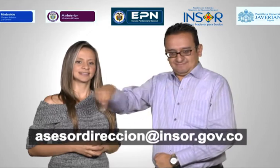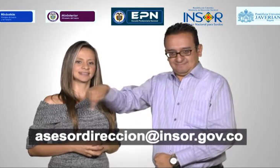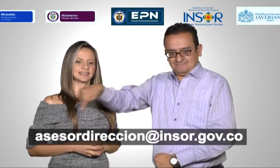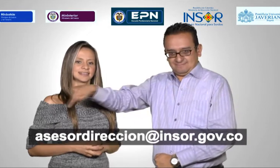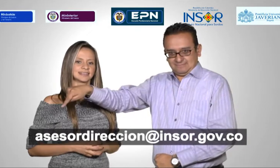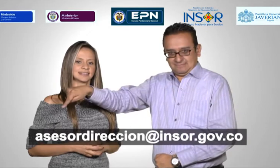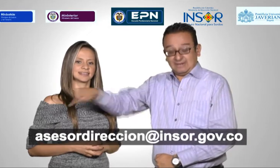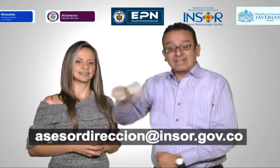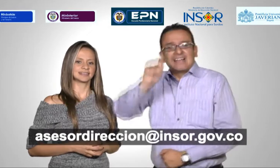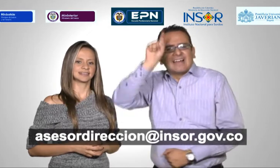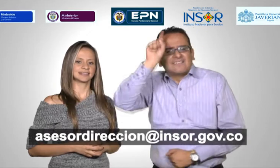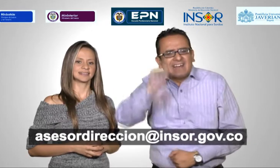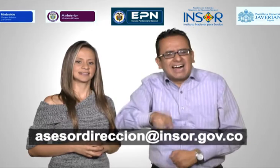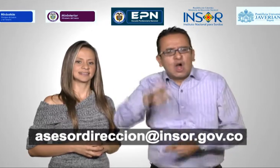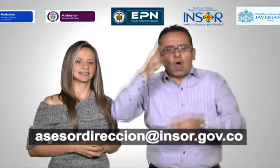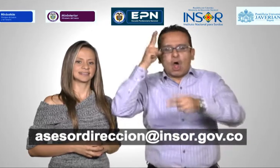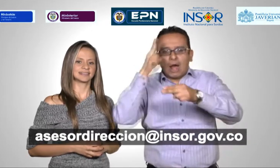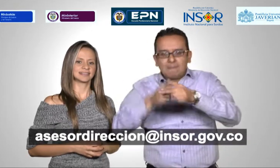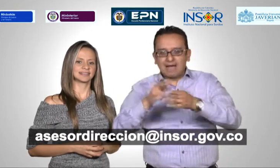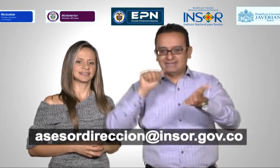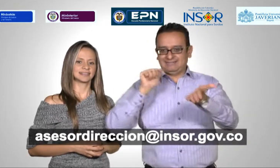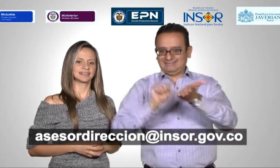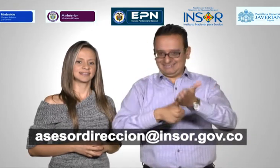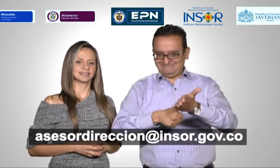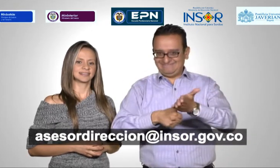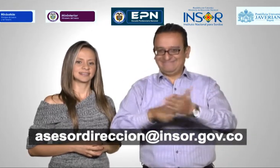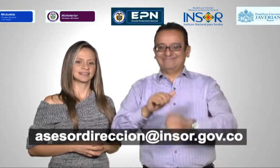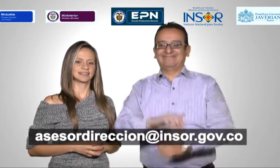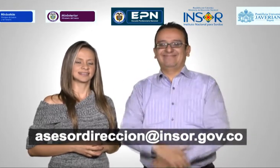Asesordirección arroba insor punto gov punto com